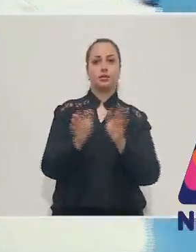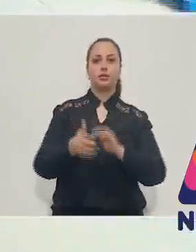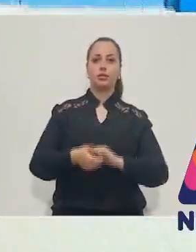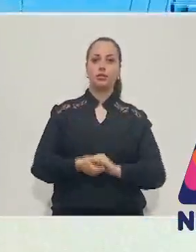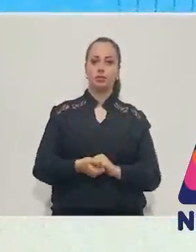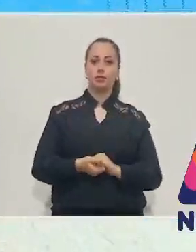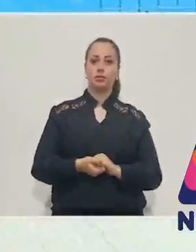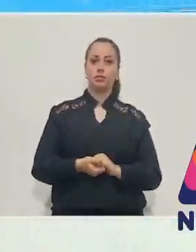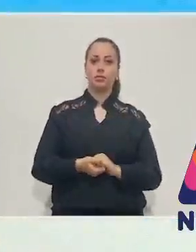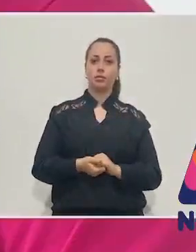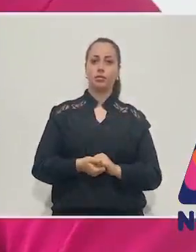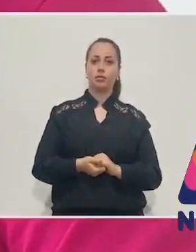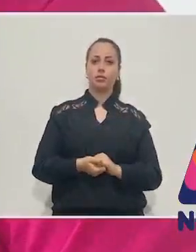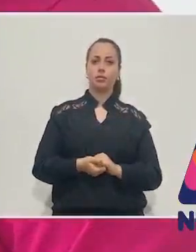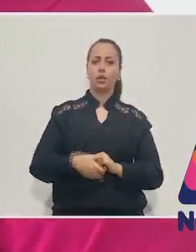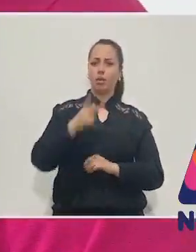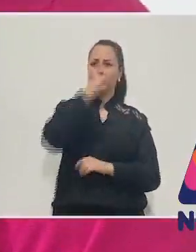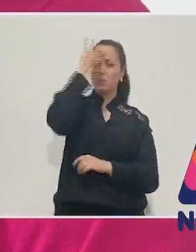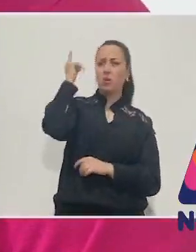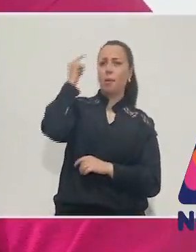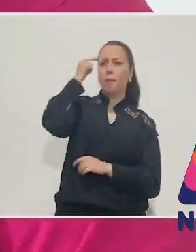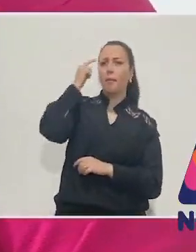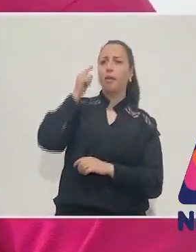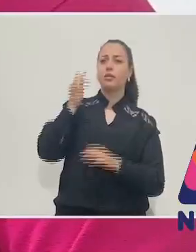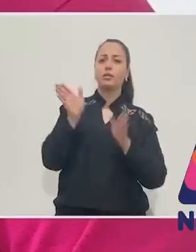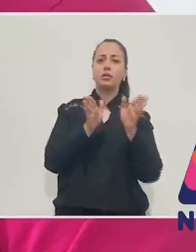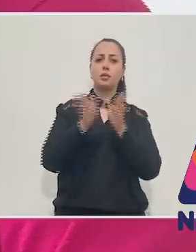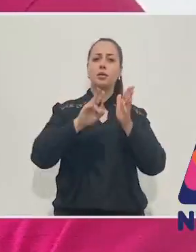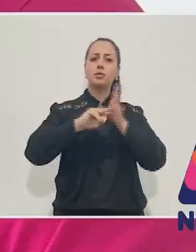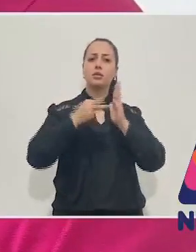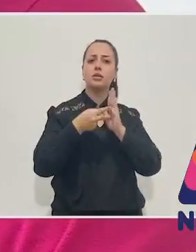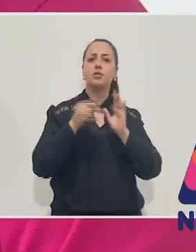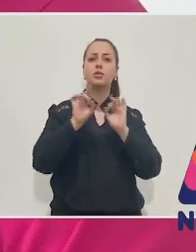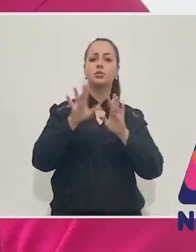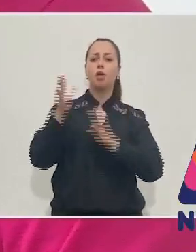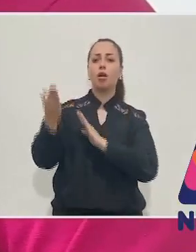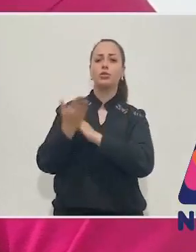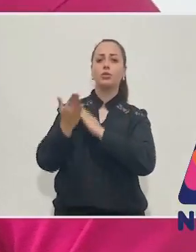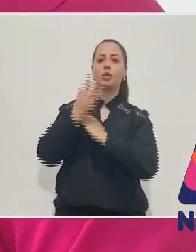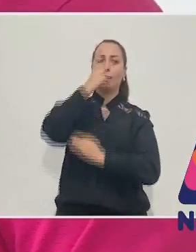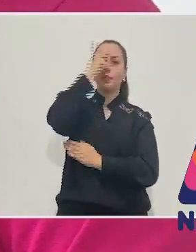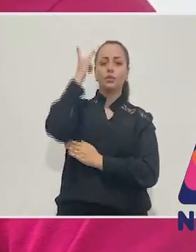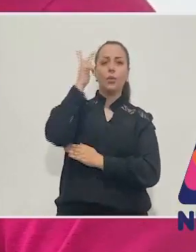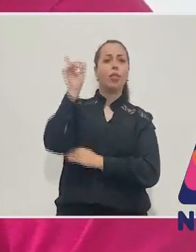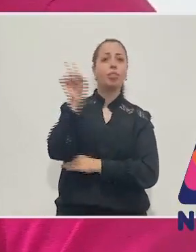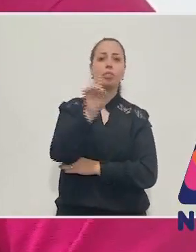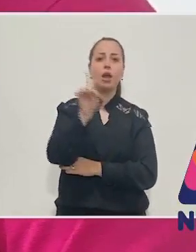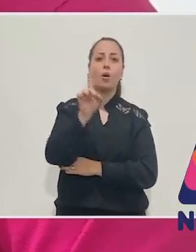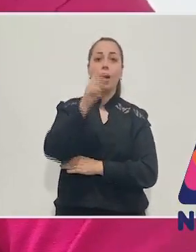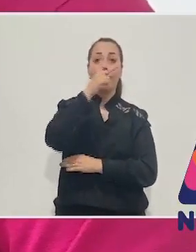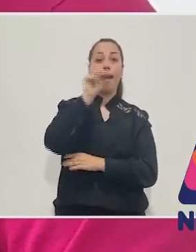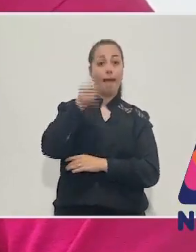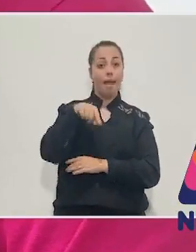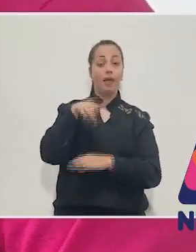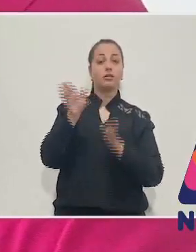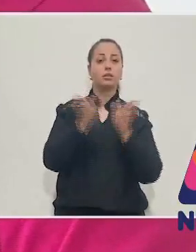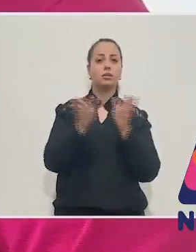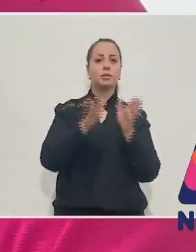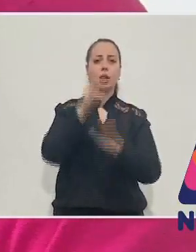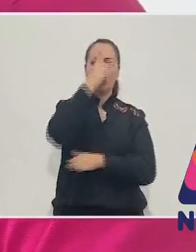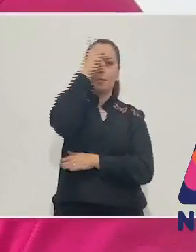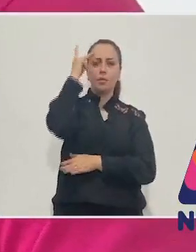acessibilidade. Porque muitas pessoas pensam que acessibilidade é ajudar o deficiente. Não, ele também quer ser uma pessoa